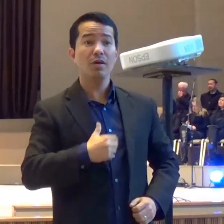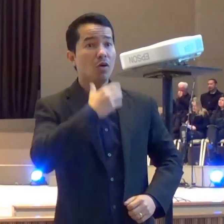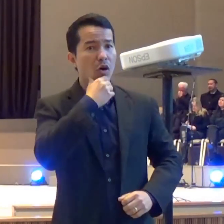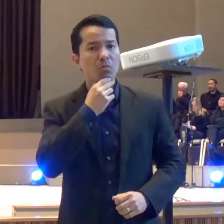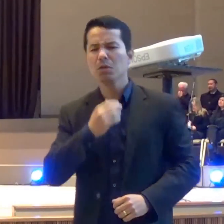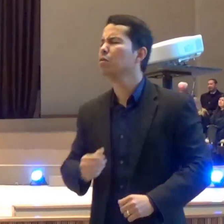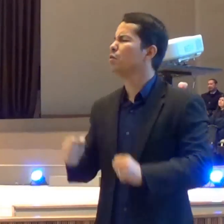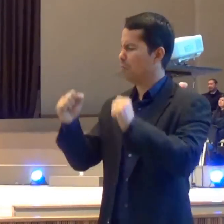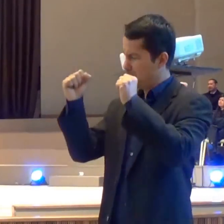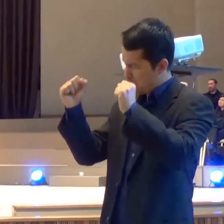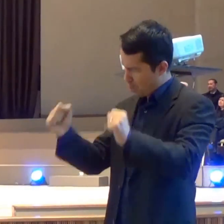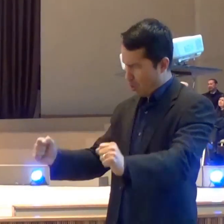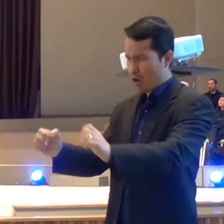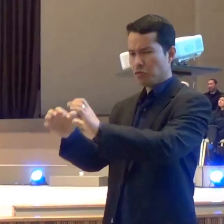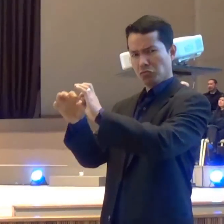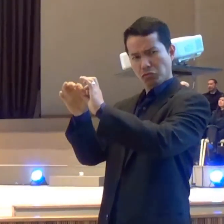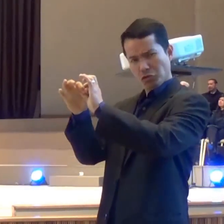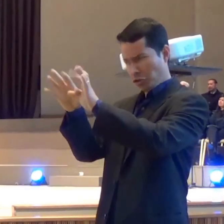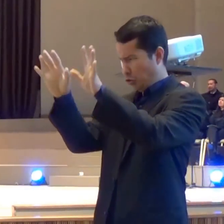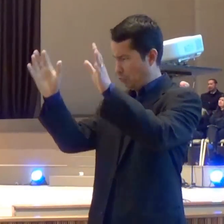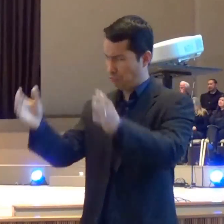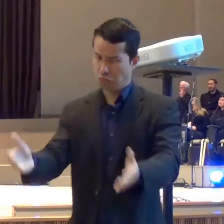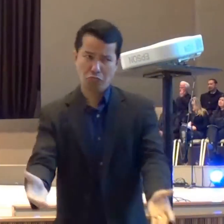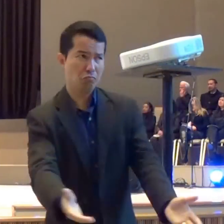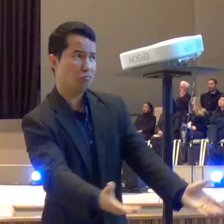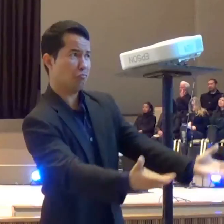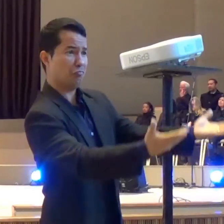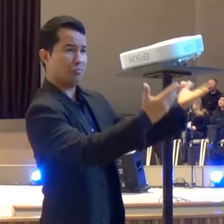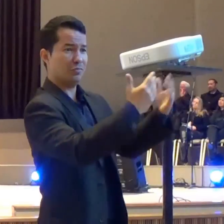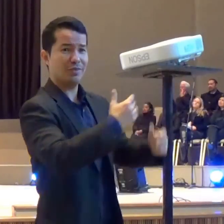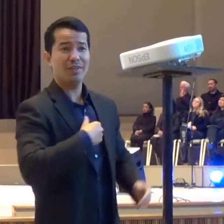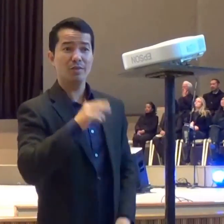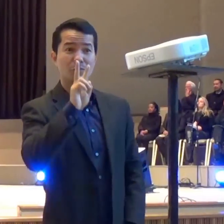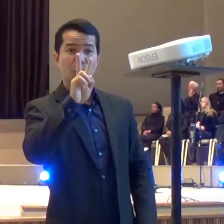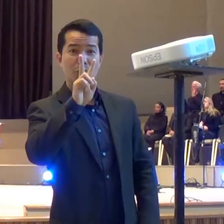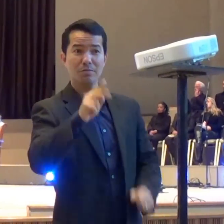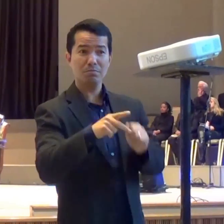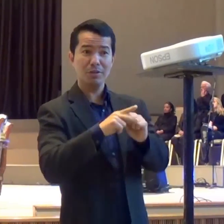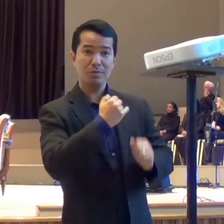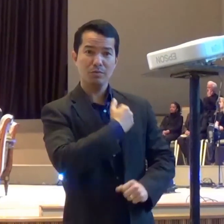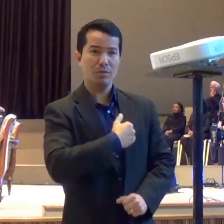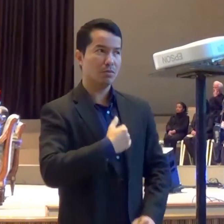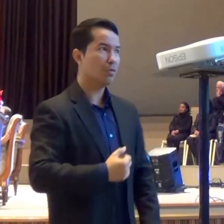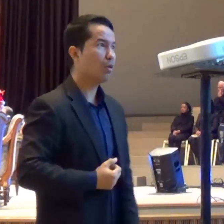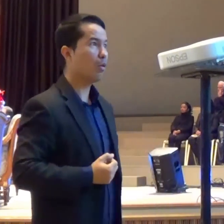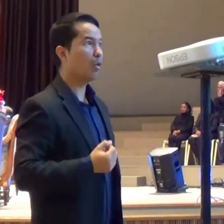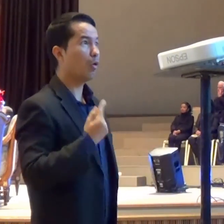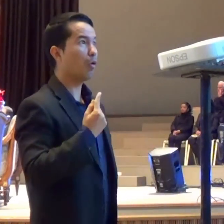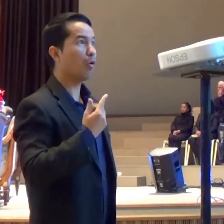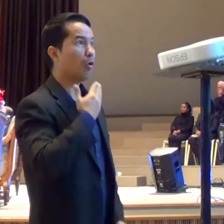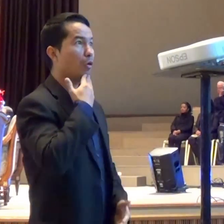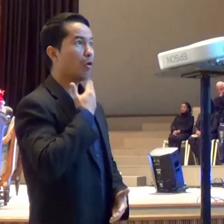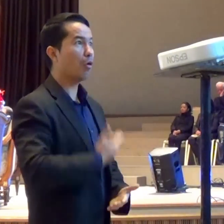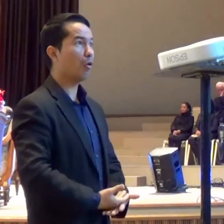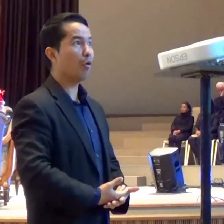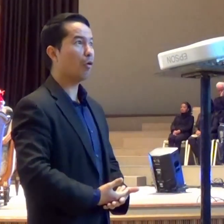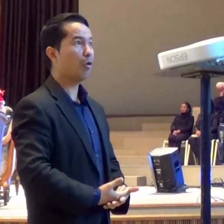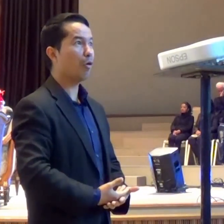Por causa desse sinal É que está escrito isso aqui Porque eles não queriam se esquecer E